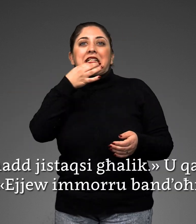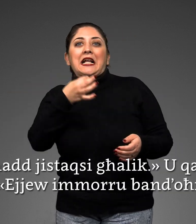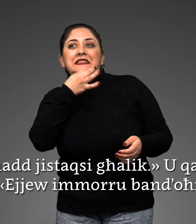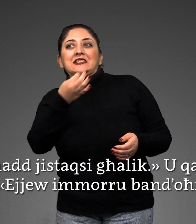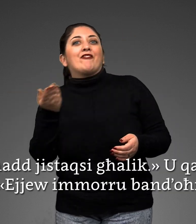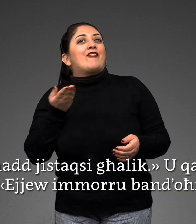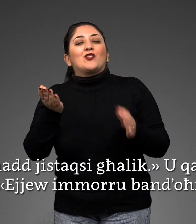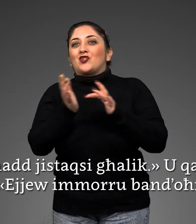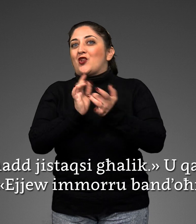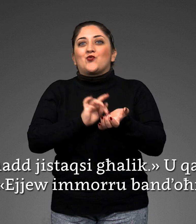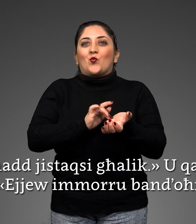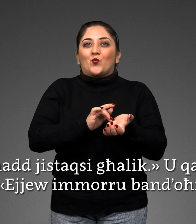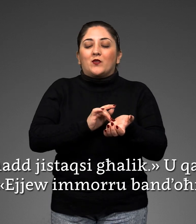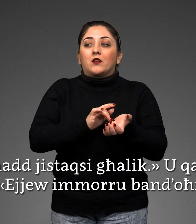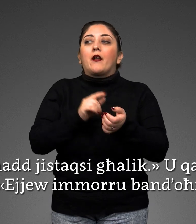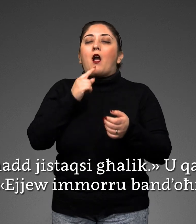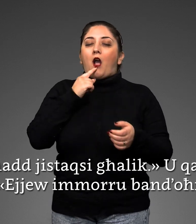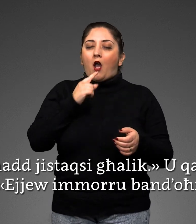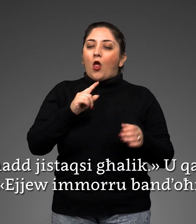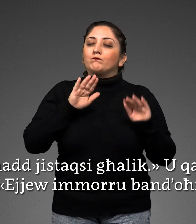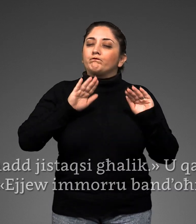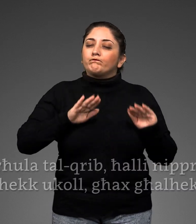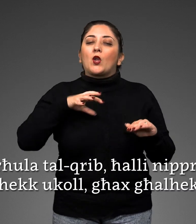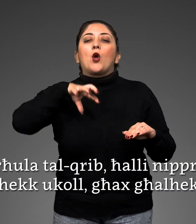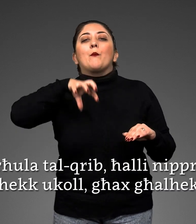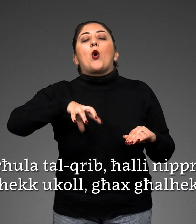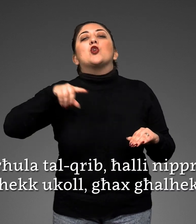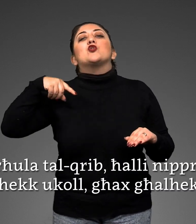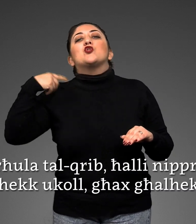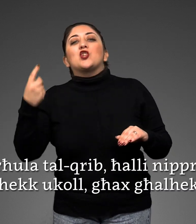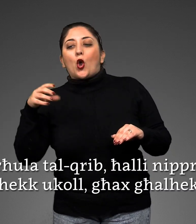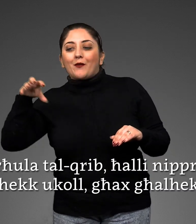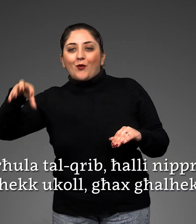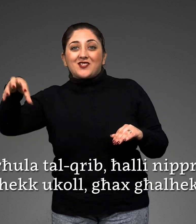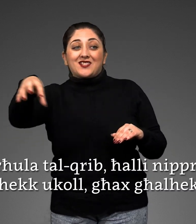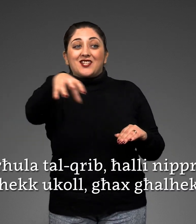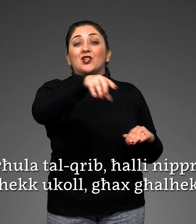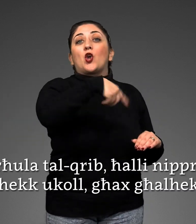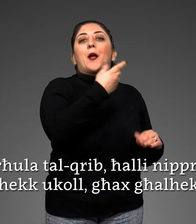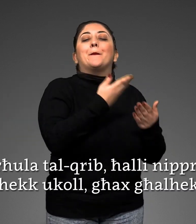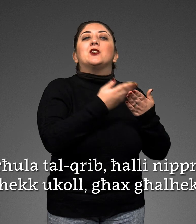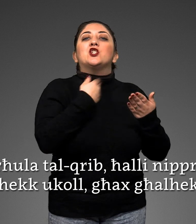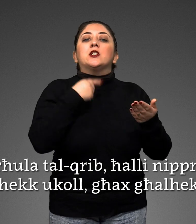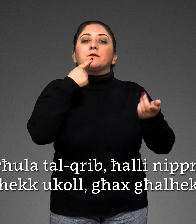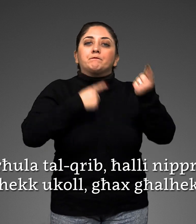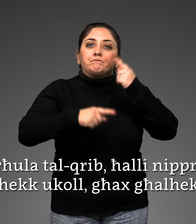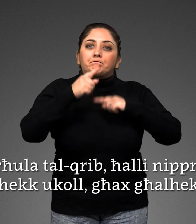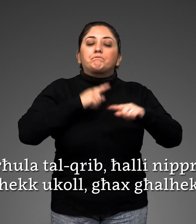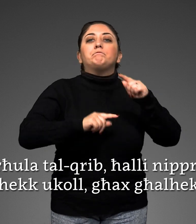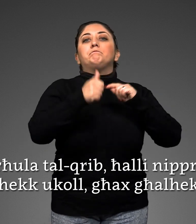Uqgħal il-om ħijew jimm marru bandohra fil-l-rħula taqrib ħall-li nipritka jimmekku koll aġal-ek